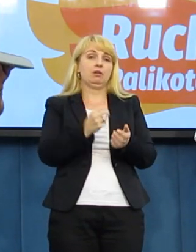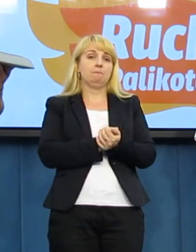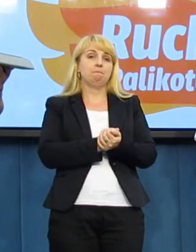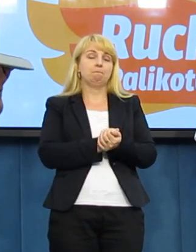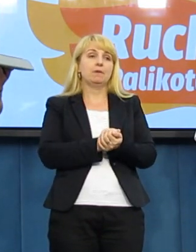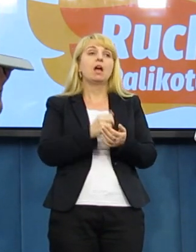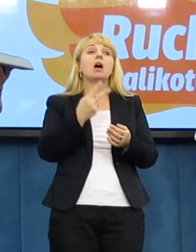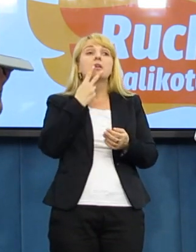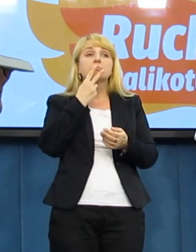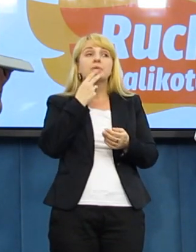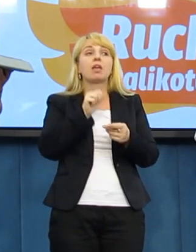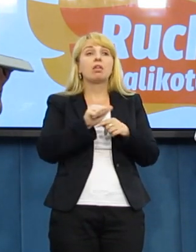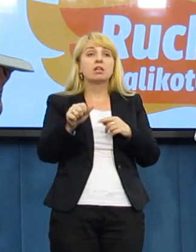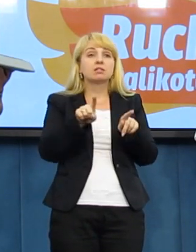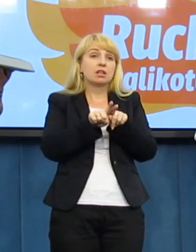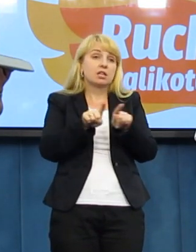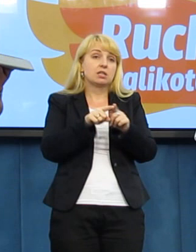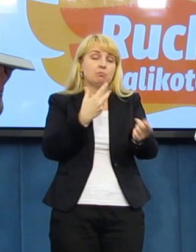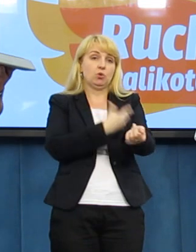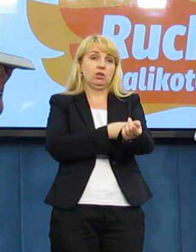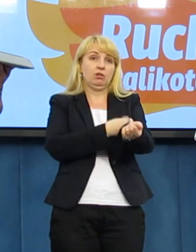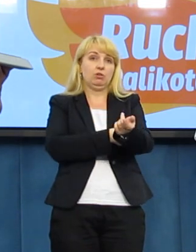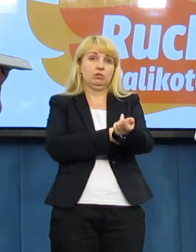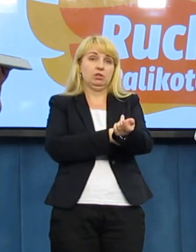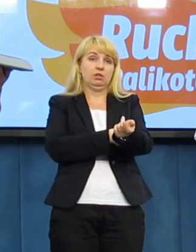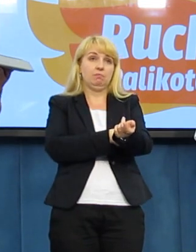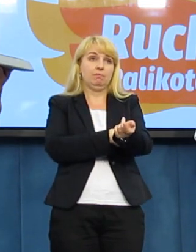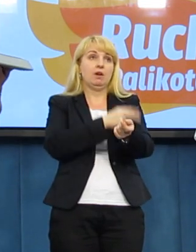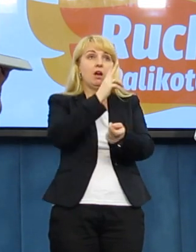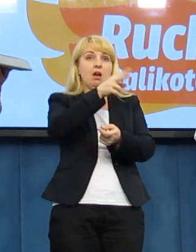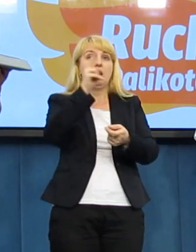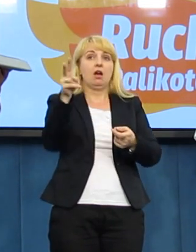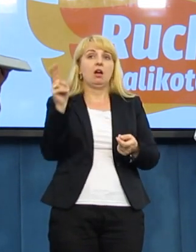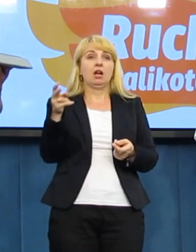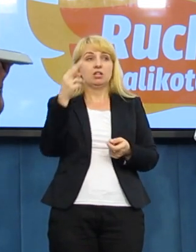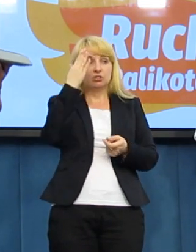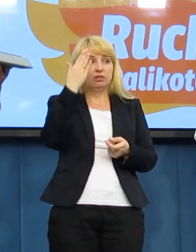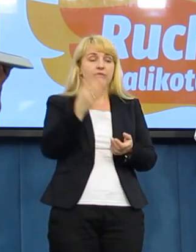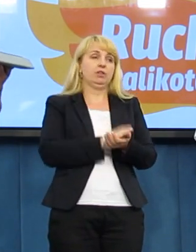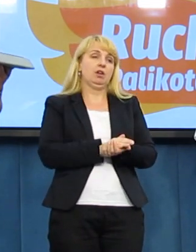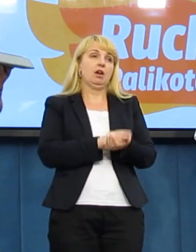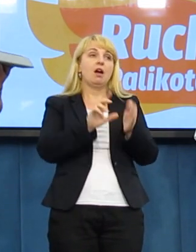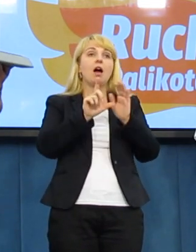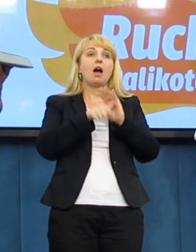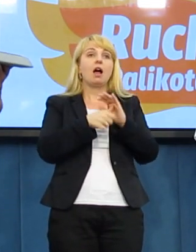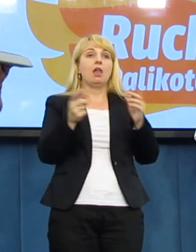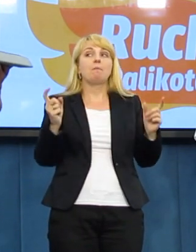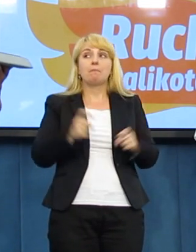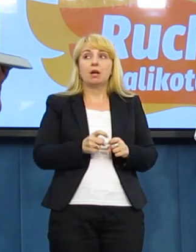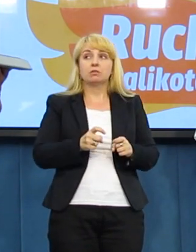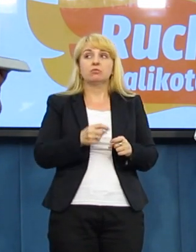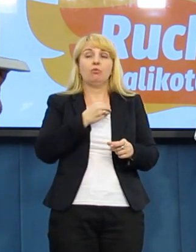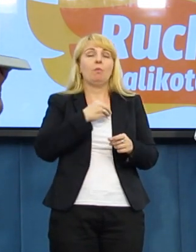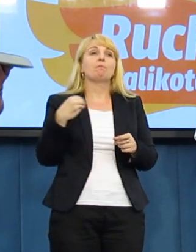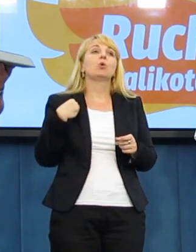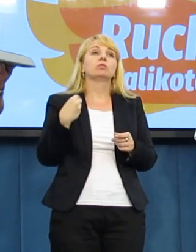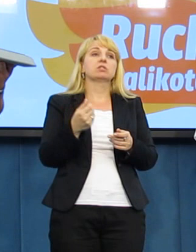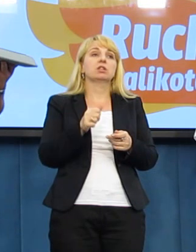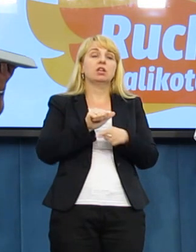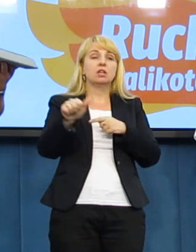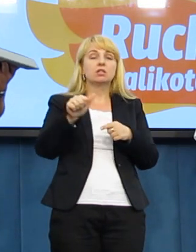Tytoń jest narkotykiem, jest uzależniający, nikt nie ma co do tego żadnej wątpliwości. Mimo to państwo polskie